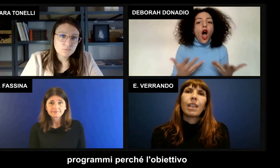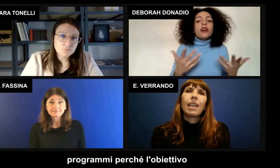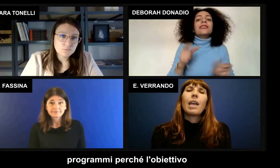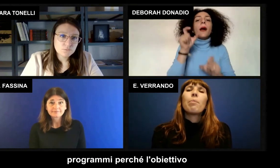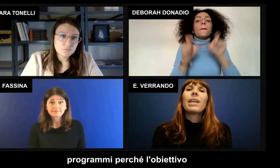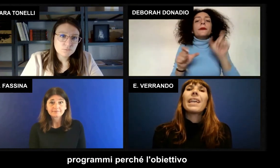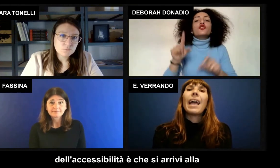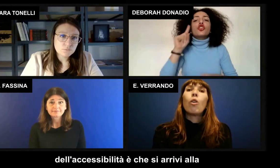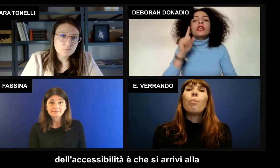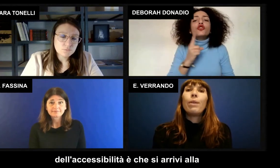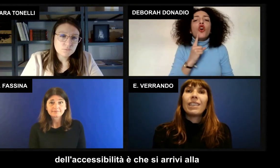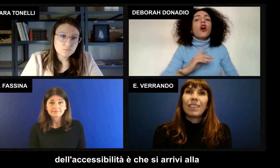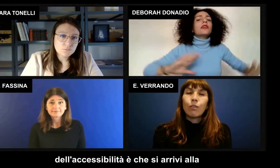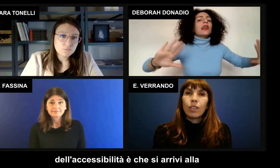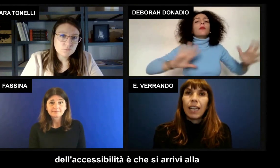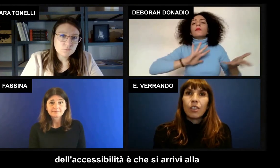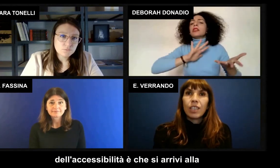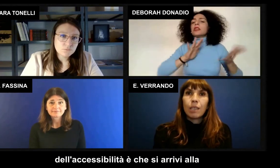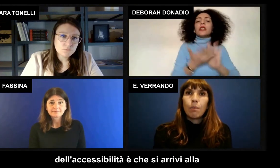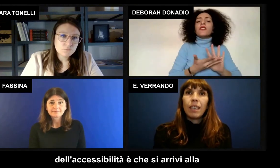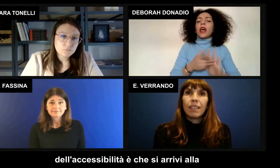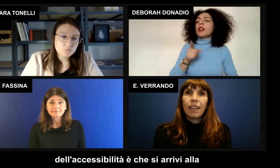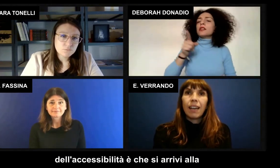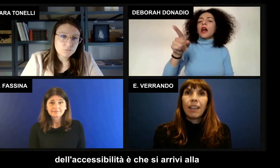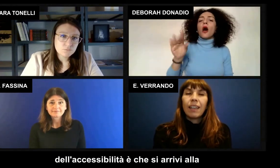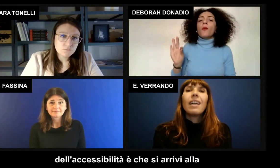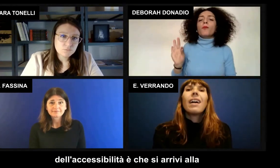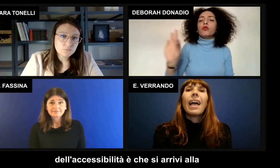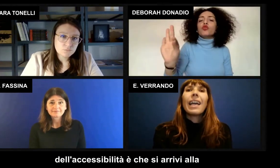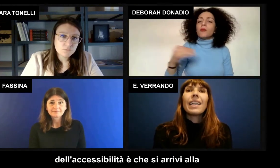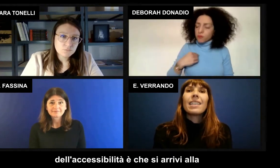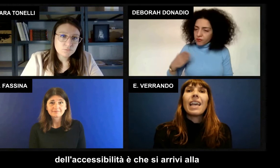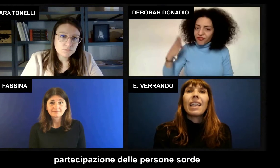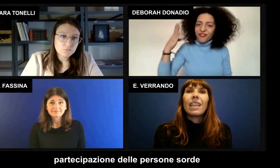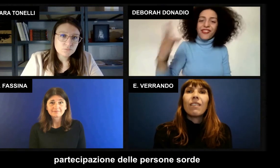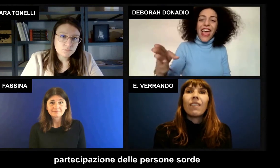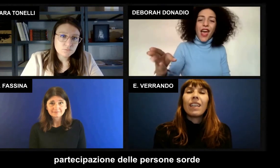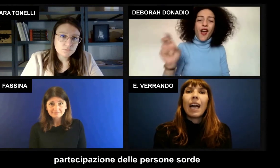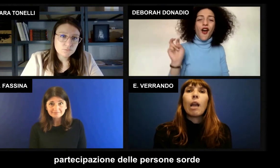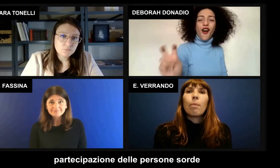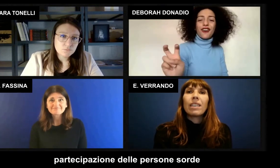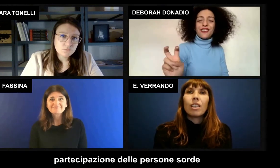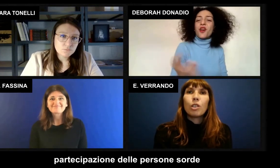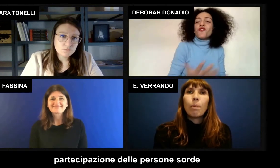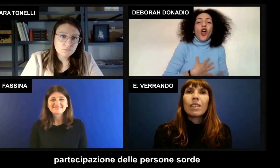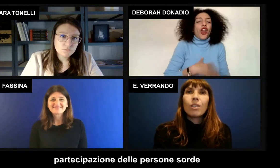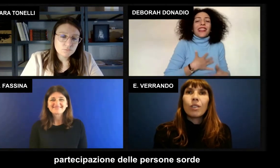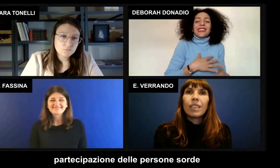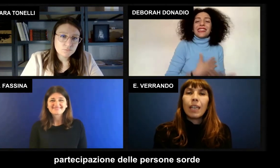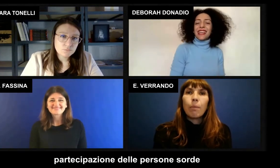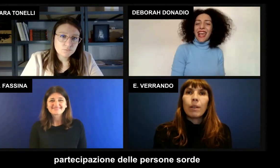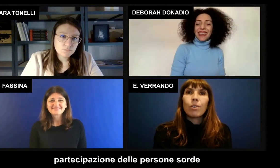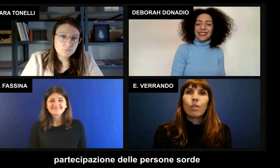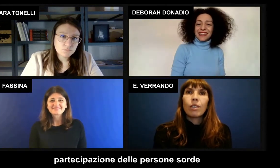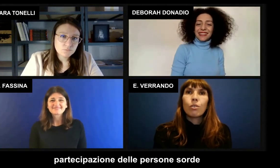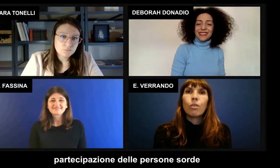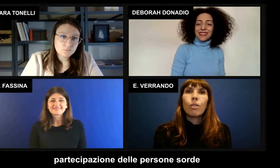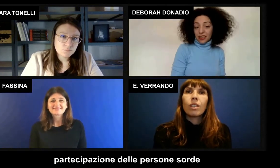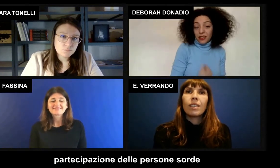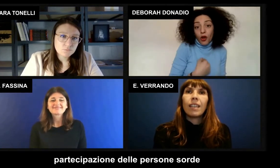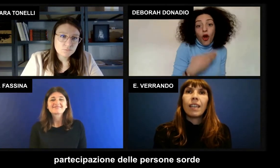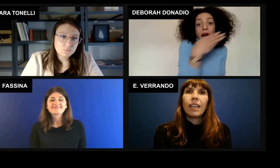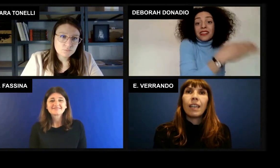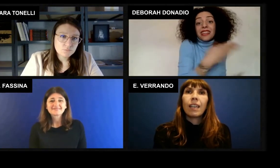perché l'obiettivo dell'accessibilità è che si arrivi alla partecipazione delle persone